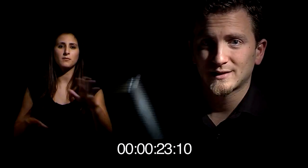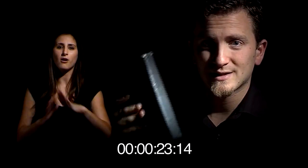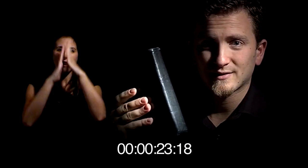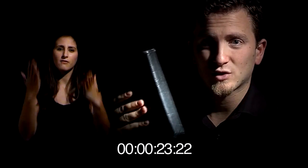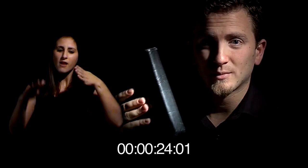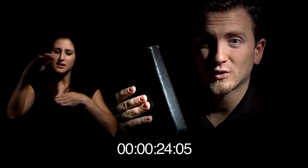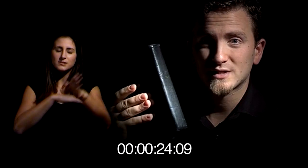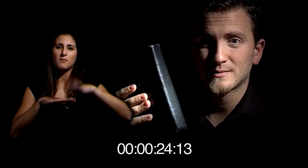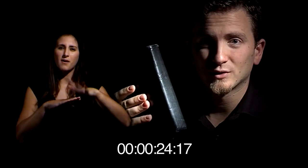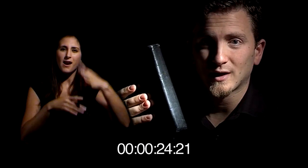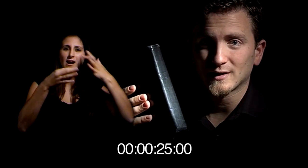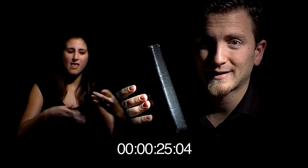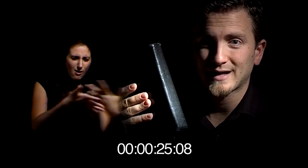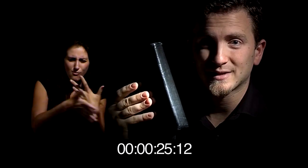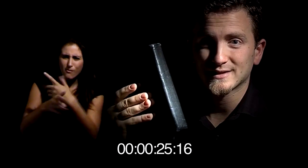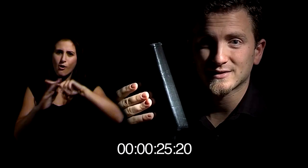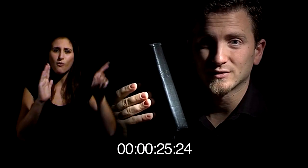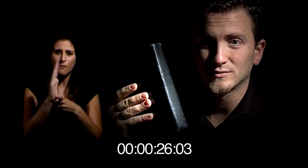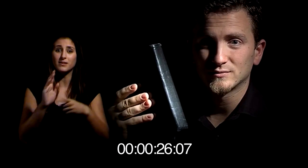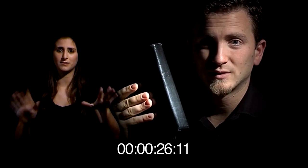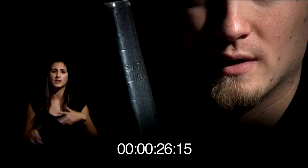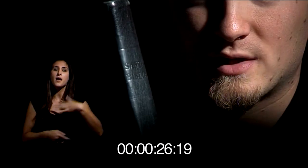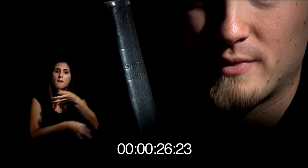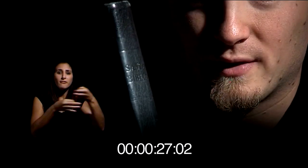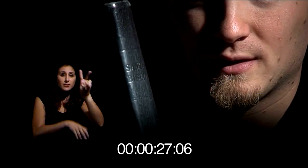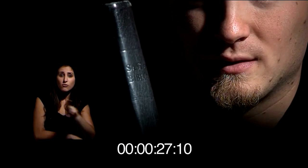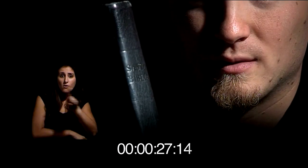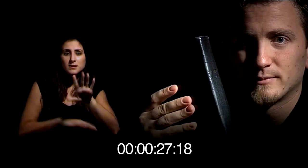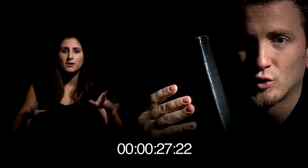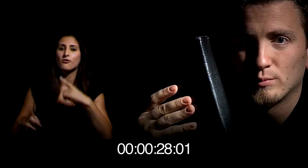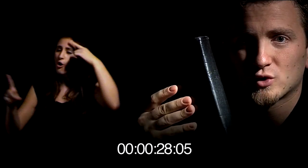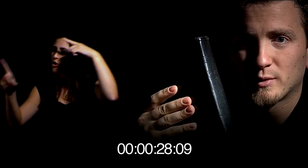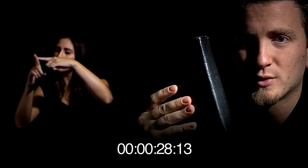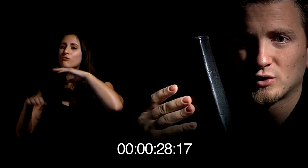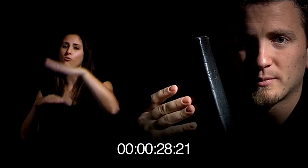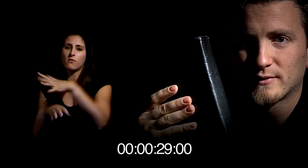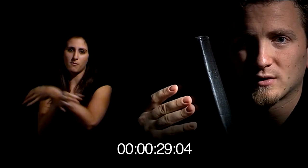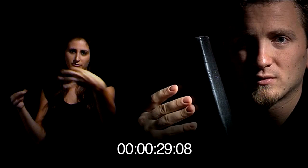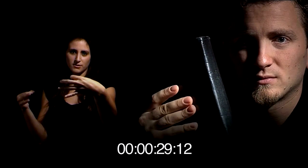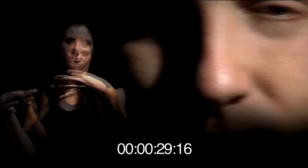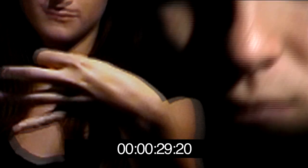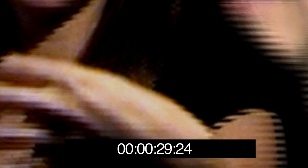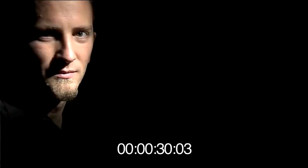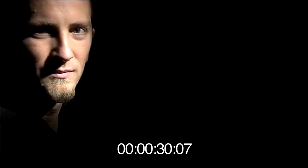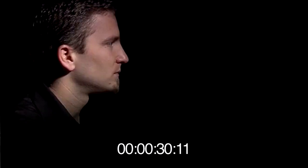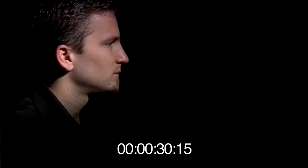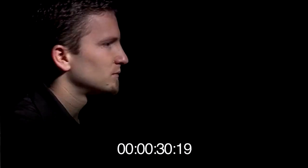pero en la Biblia tienes acceso a la mayor descripción de la realidad que jamás haya escrito. Es imperfecta, pero cumple su propósito a la perfección.